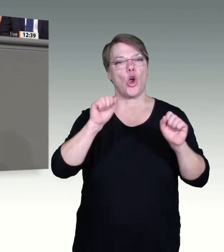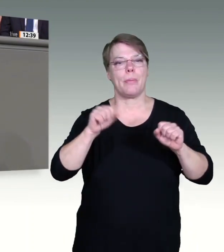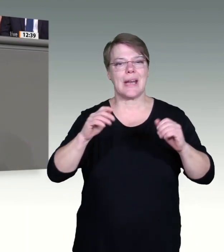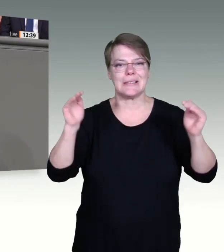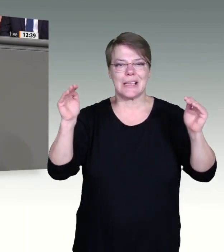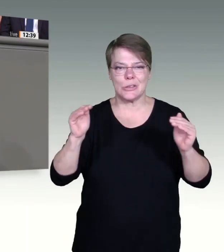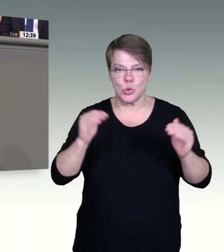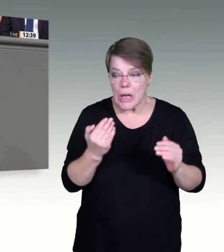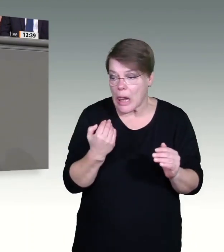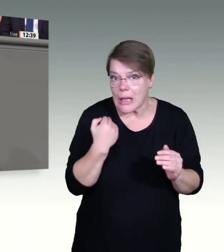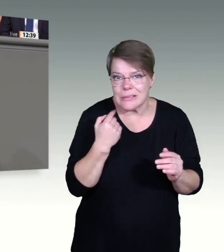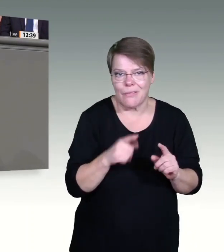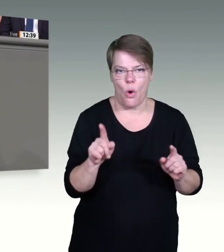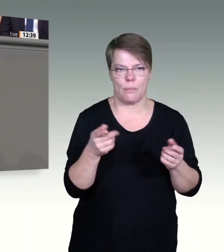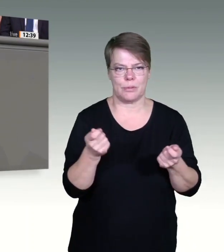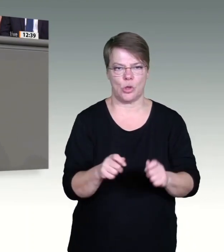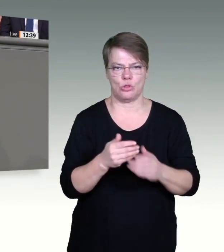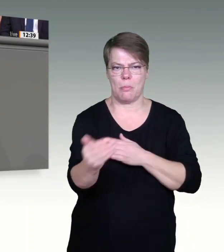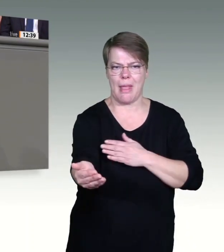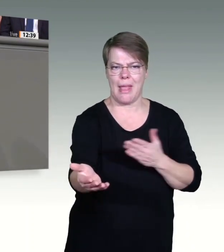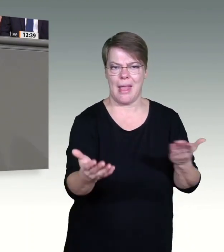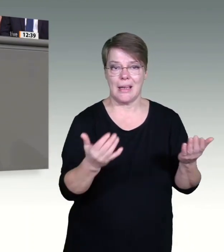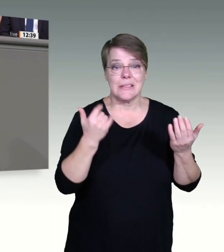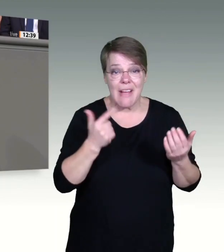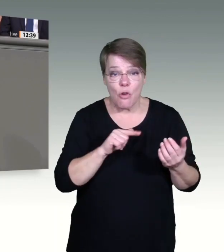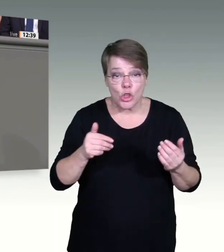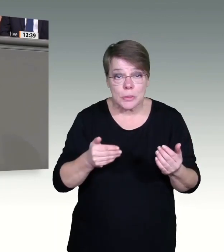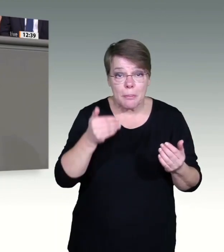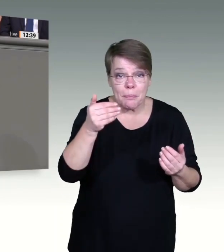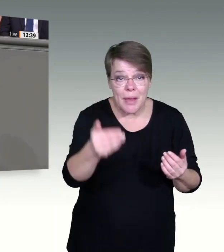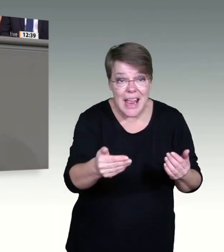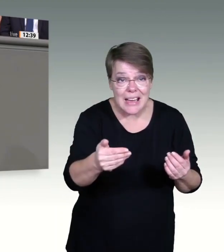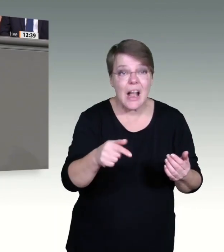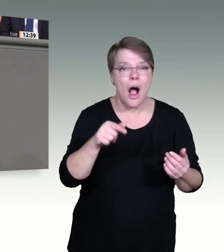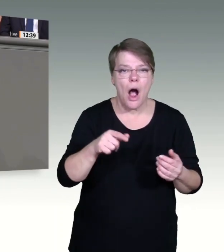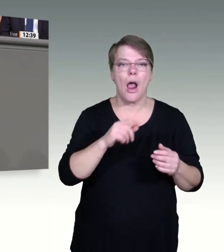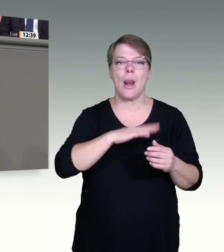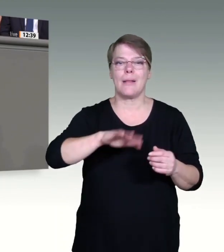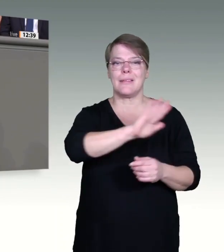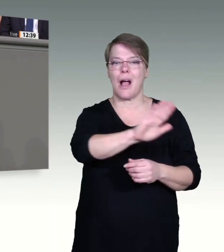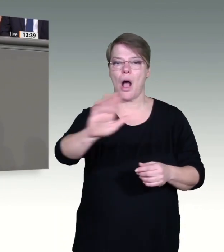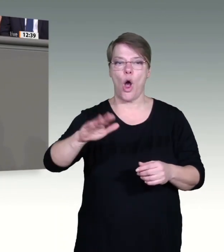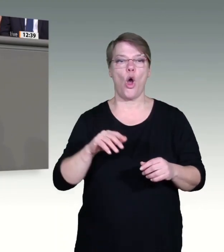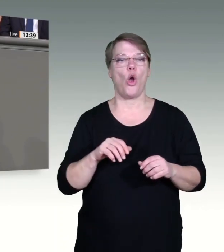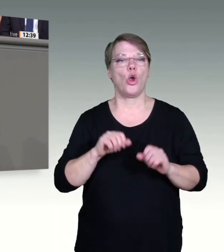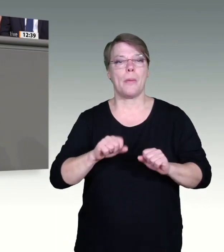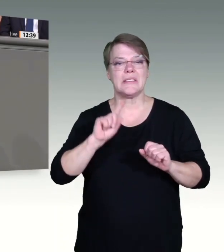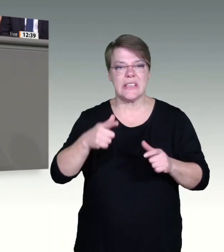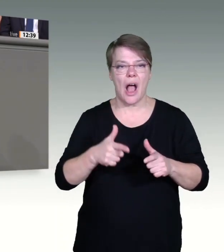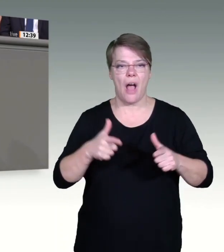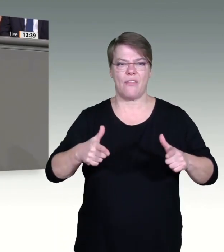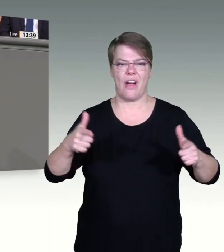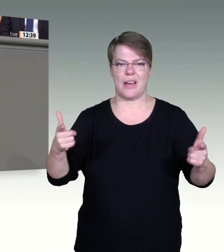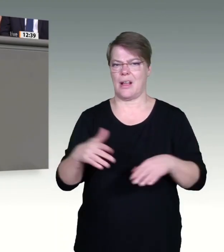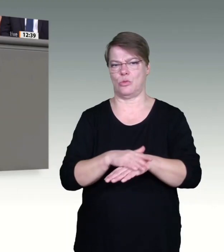wir haben immer gesagt, in Notsituationen muss und kann dieses Parlament schnell handeln und schnell entscheiden.